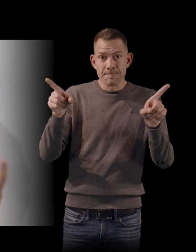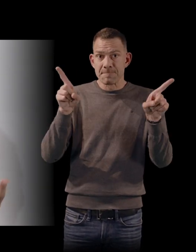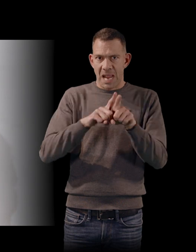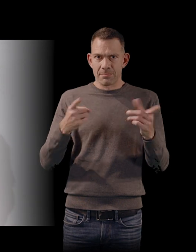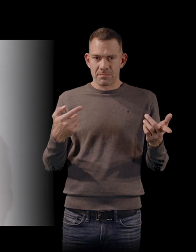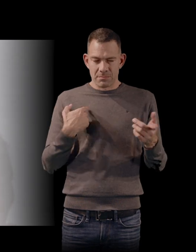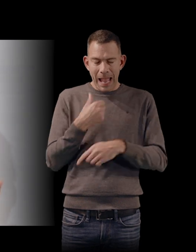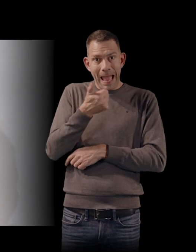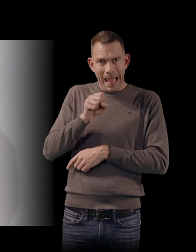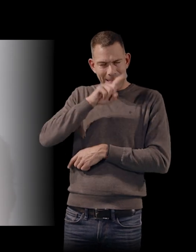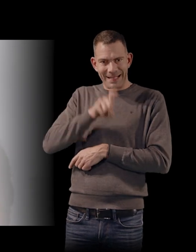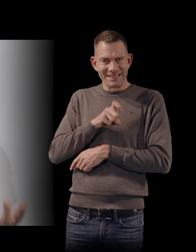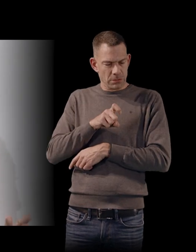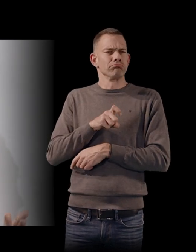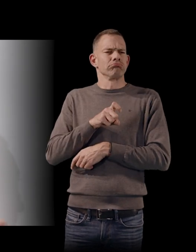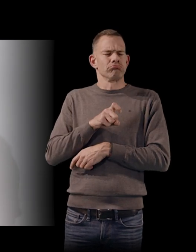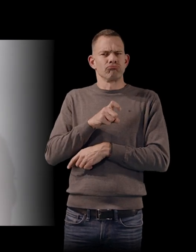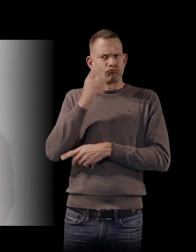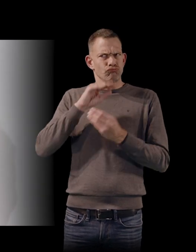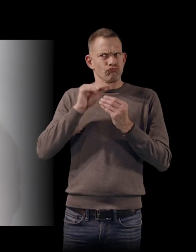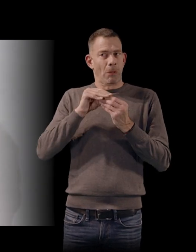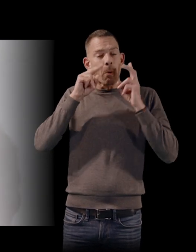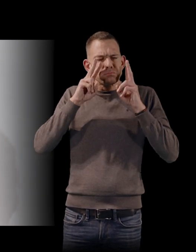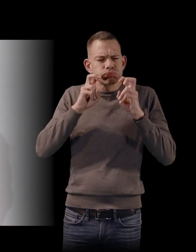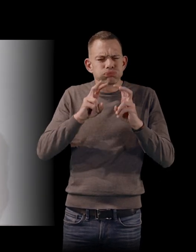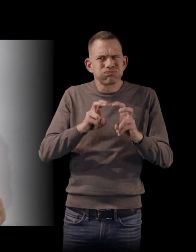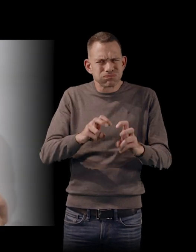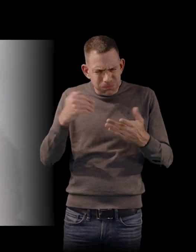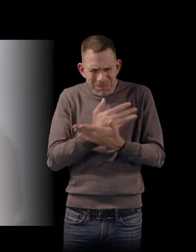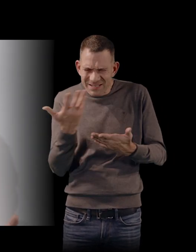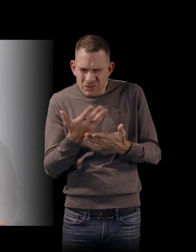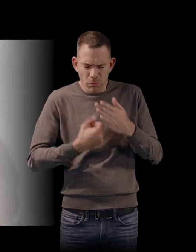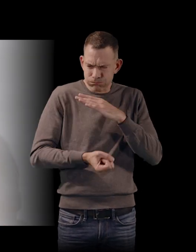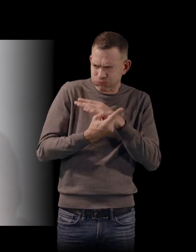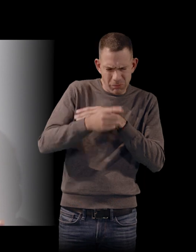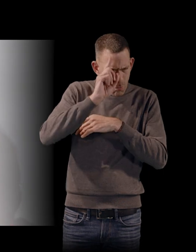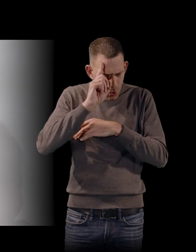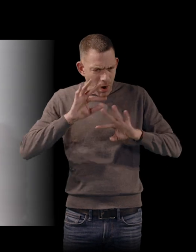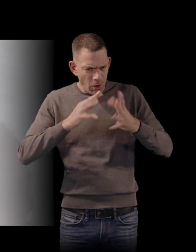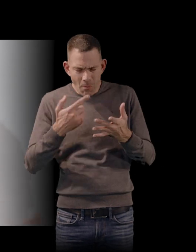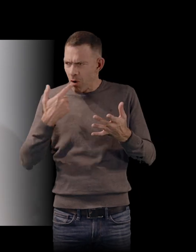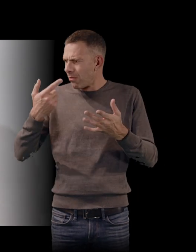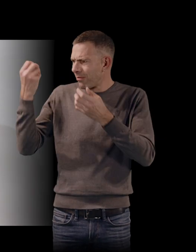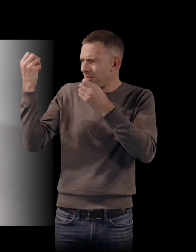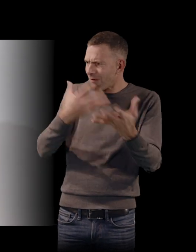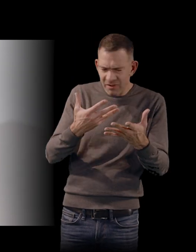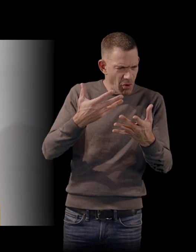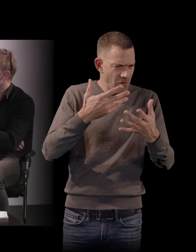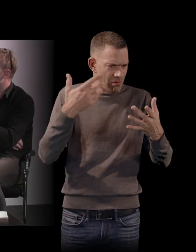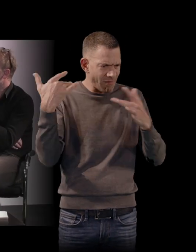question et on fait une enquête sur ce qui a pu se passer sur les incongruités et qui est passé par là et qu'est-ce qui a pu faire que c'est arrivé. Oui, d